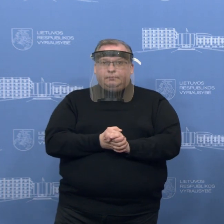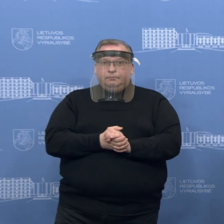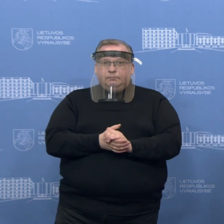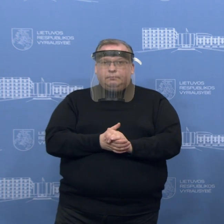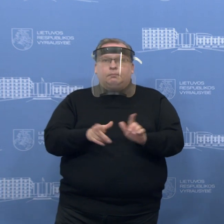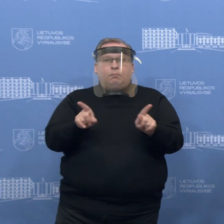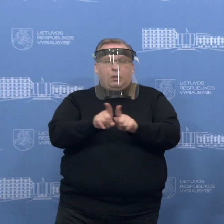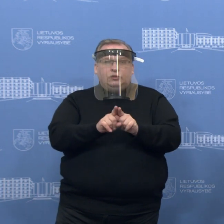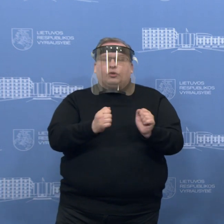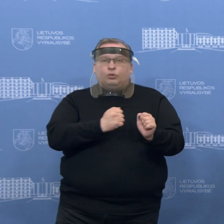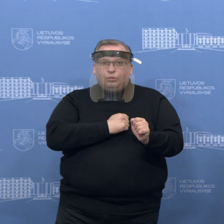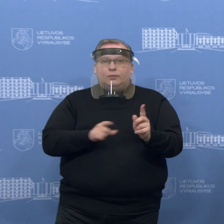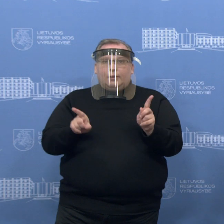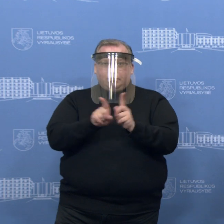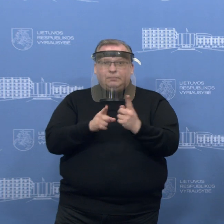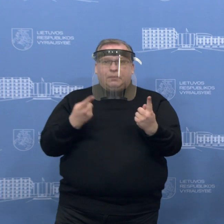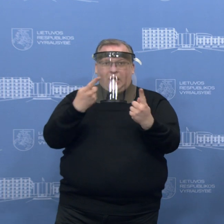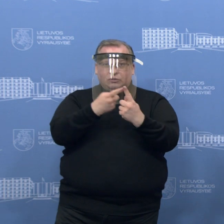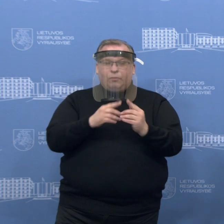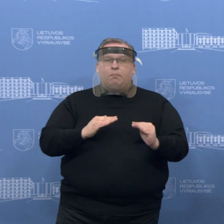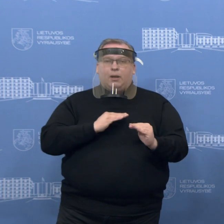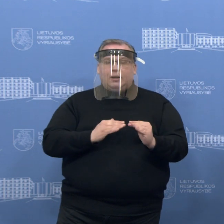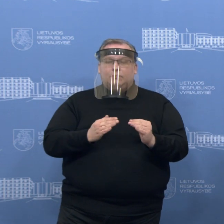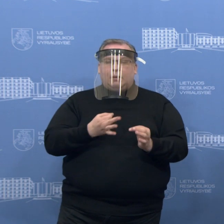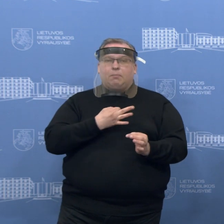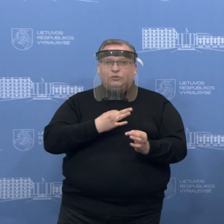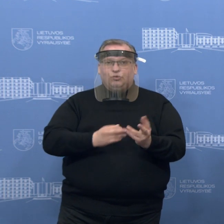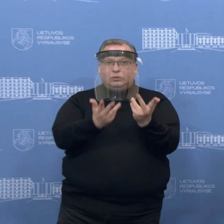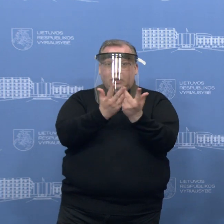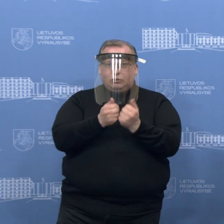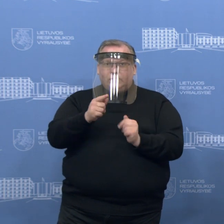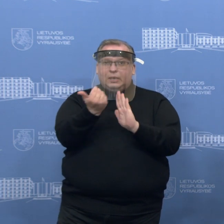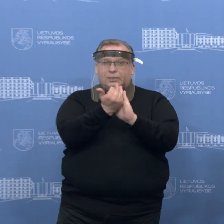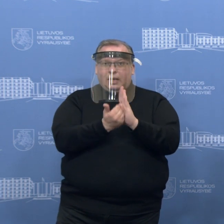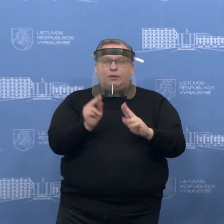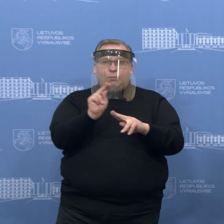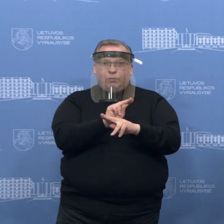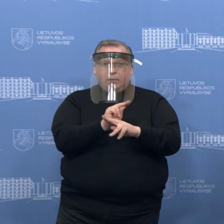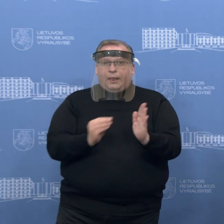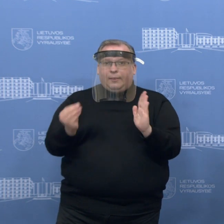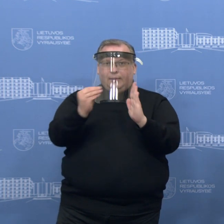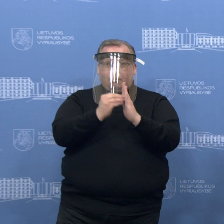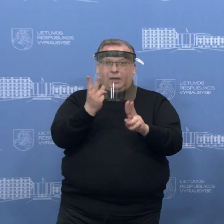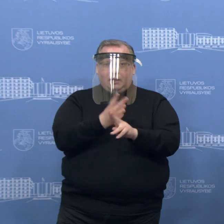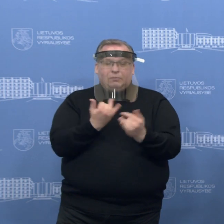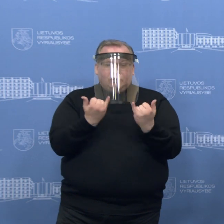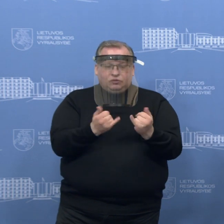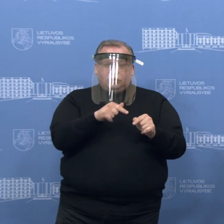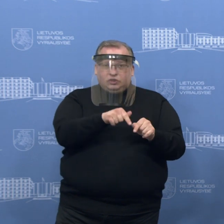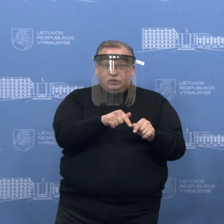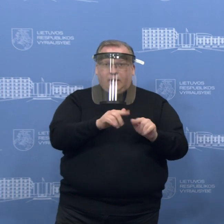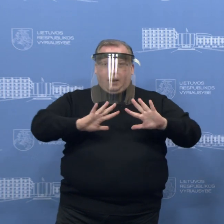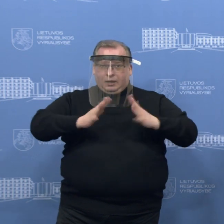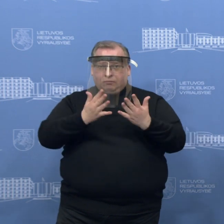panašiai arba turi panašius tikslus pakankamą kiekį, nes šitos įstatymą patiesos yra reikalingos ne tik tai šiai minutė, šiai